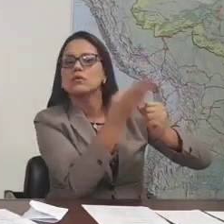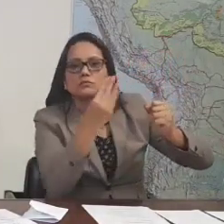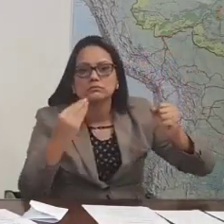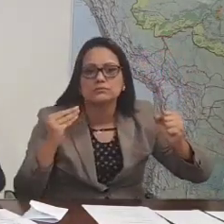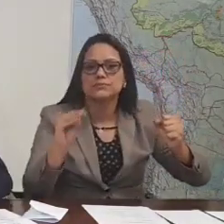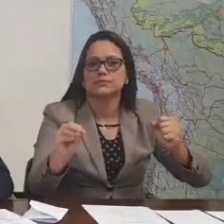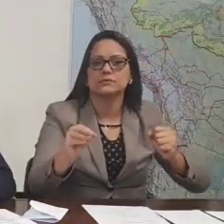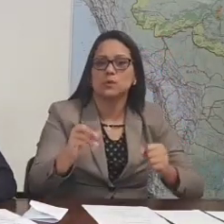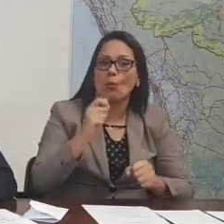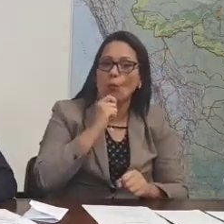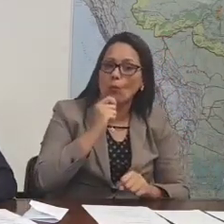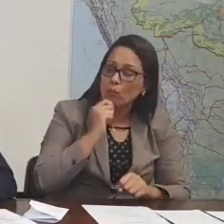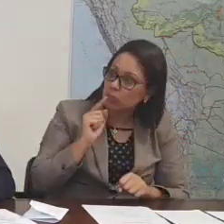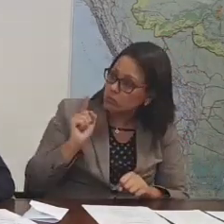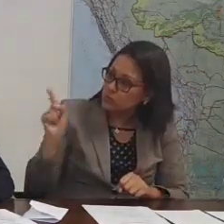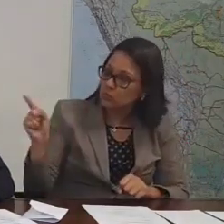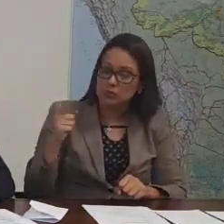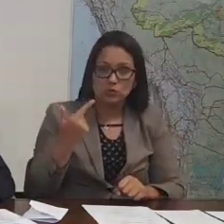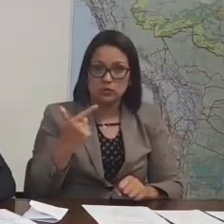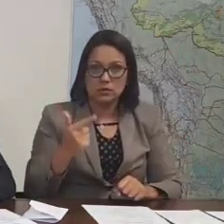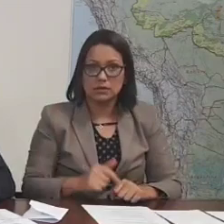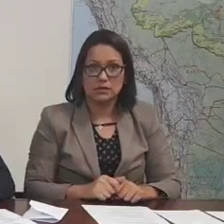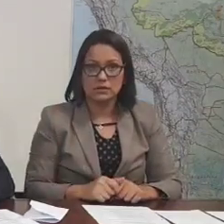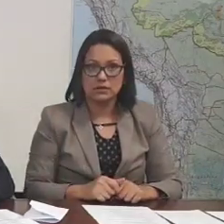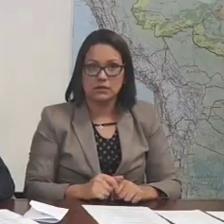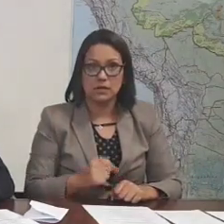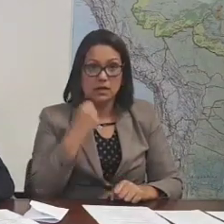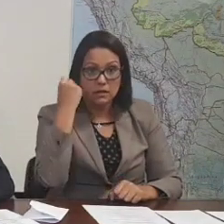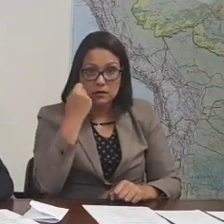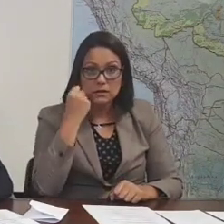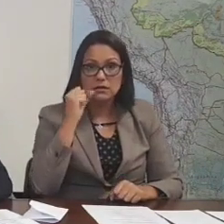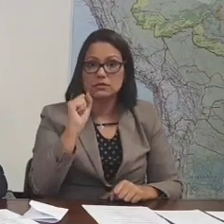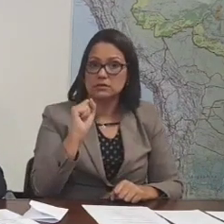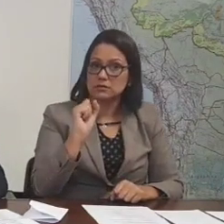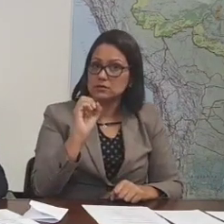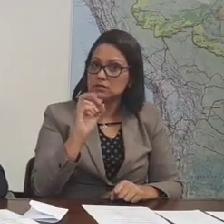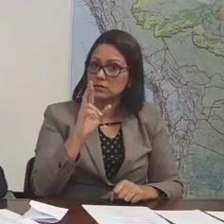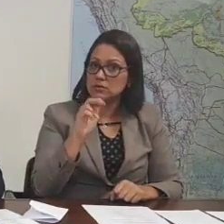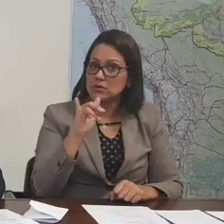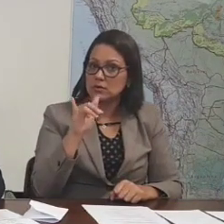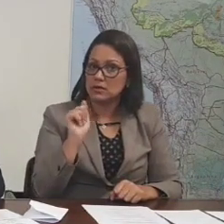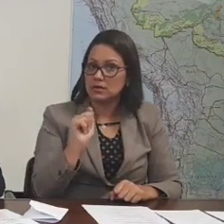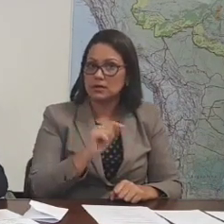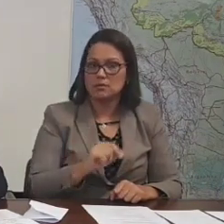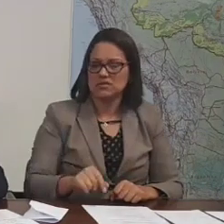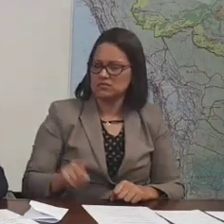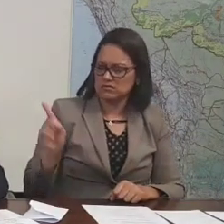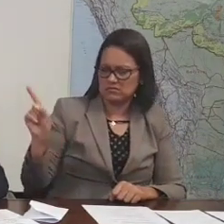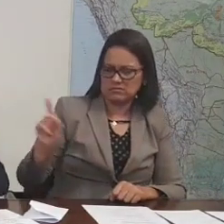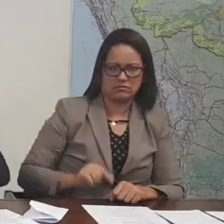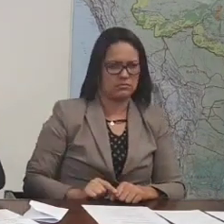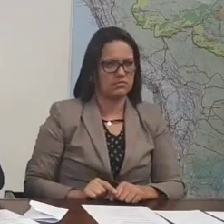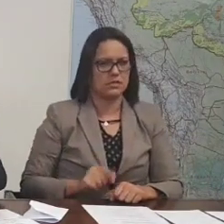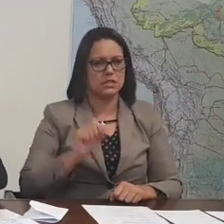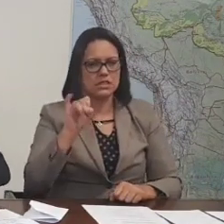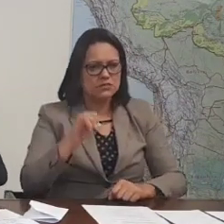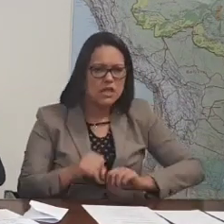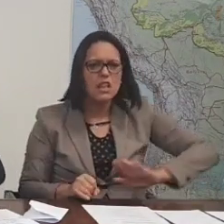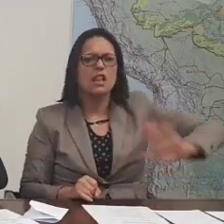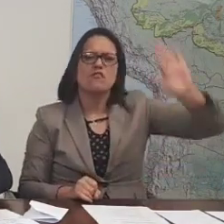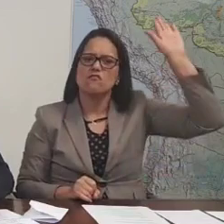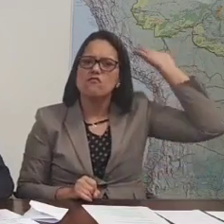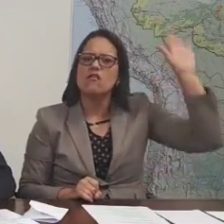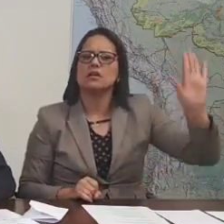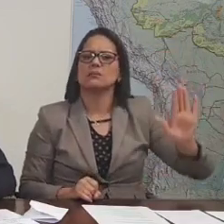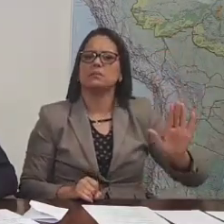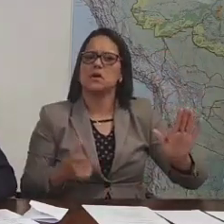não contaram a da Soraya. E daí o que acontece? O pessoal dizendo que se ela não tivesse levantado o braço,